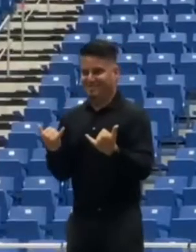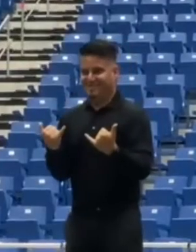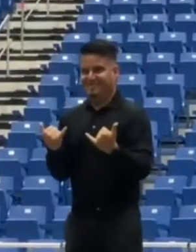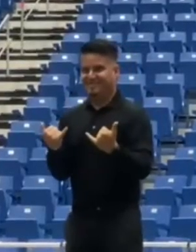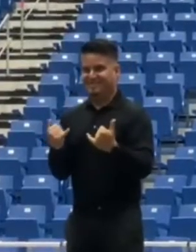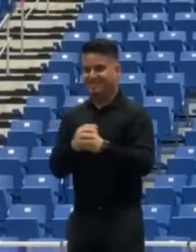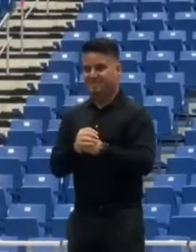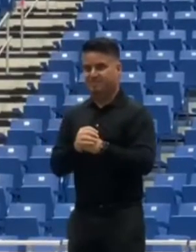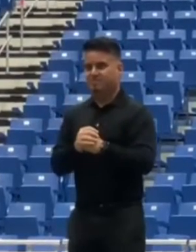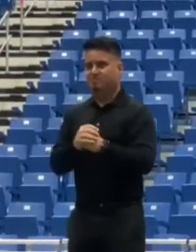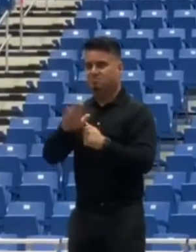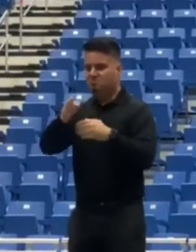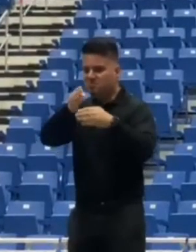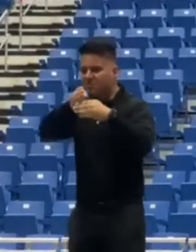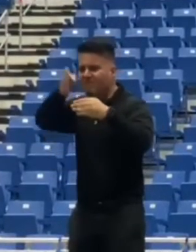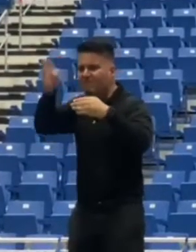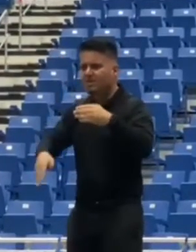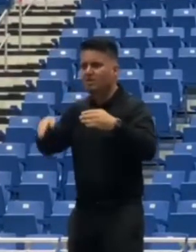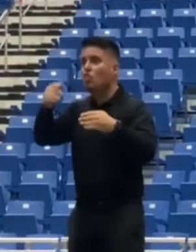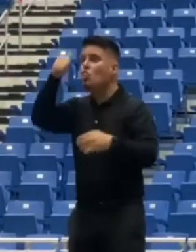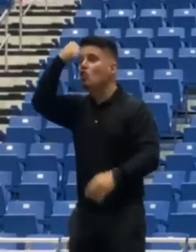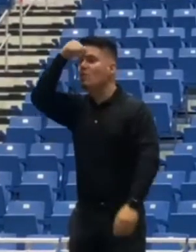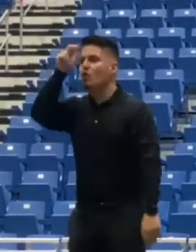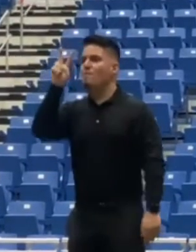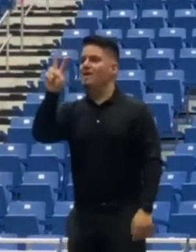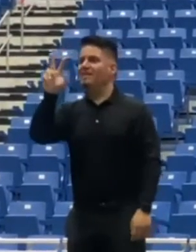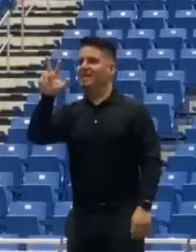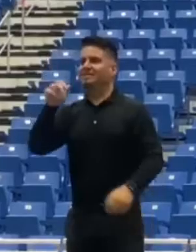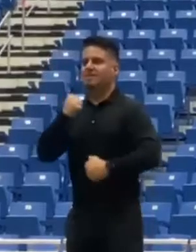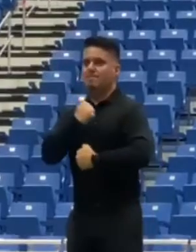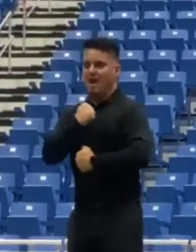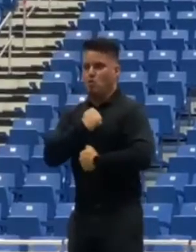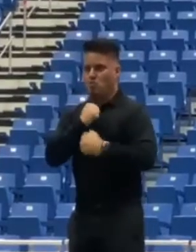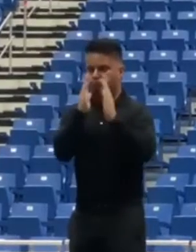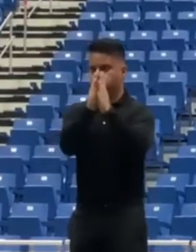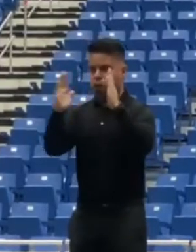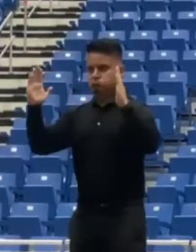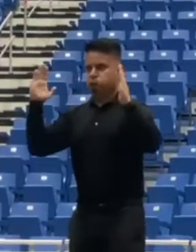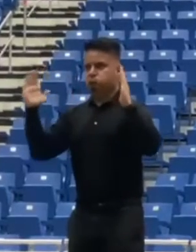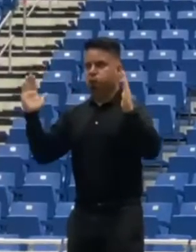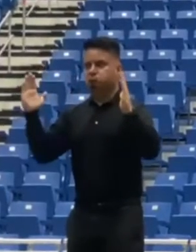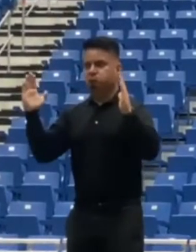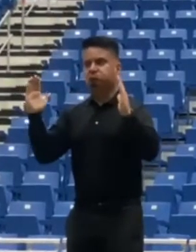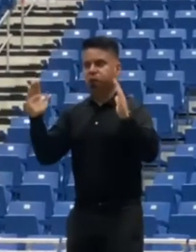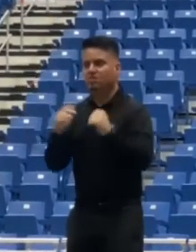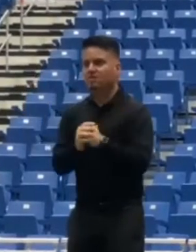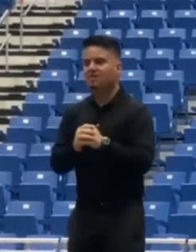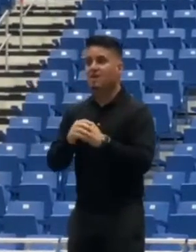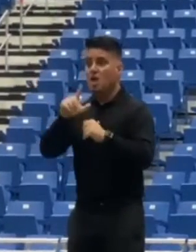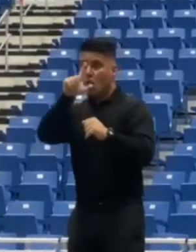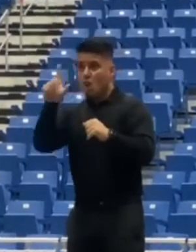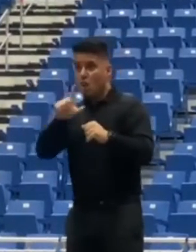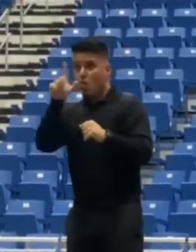este próximo domingo 23 de mayo, por lo que la nueva orden regirá desde el lunes 24